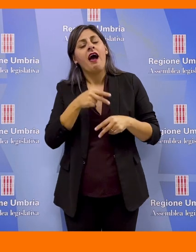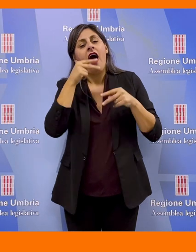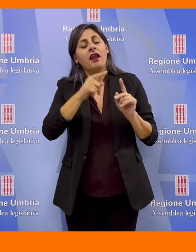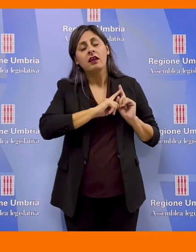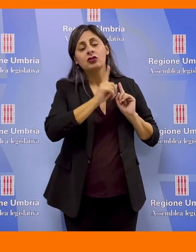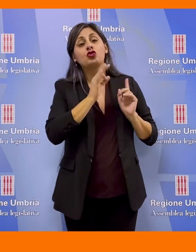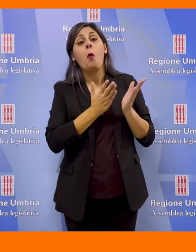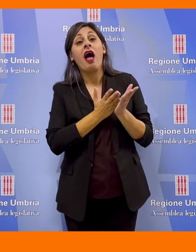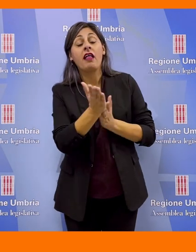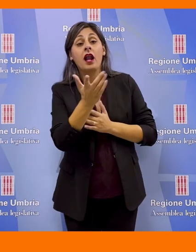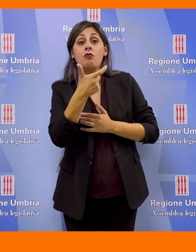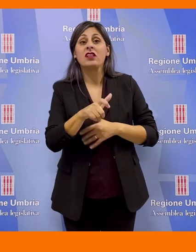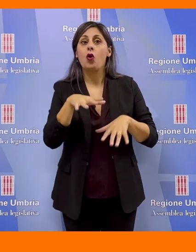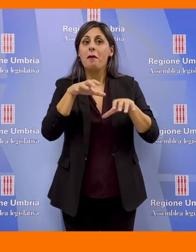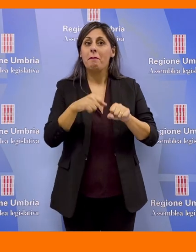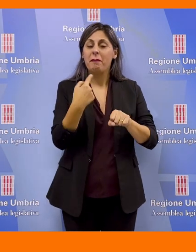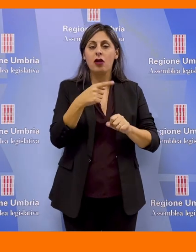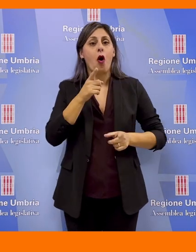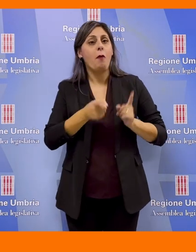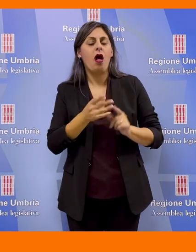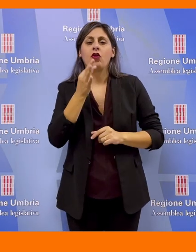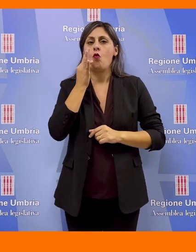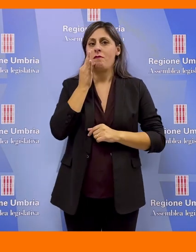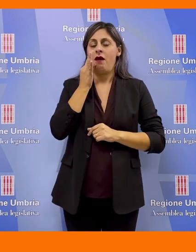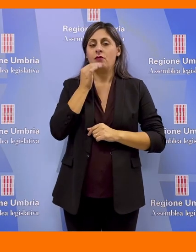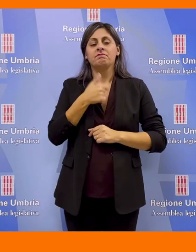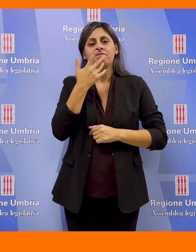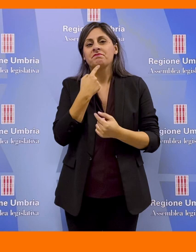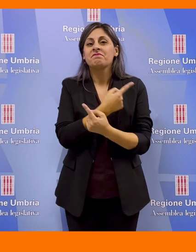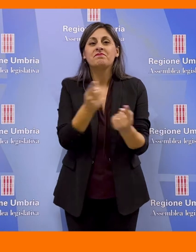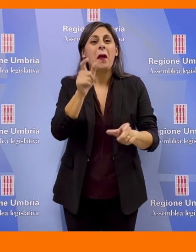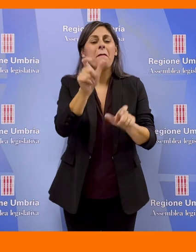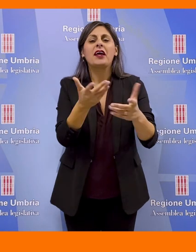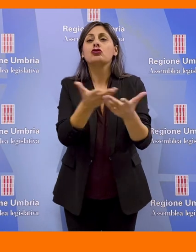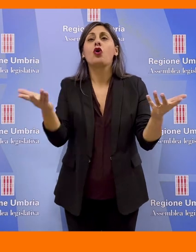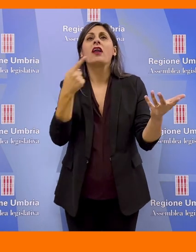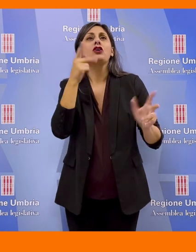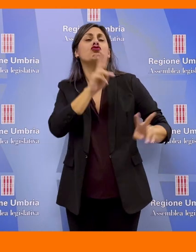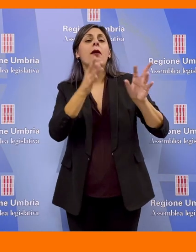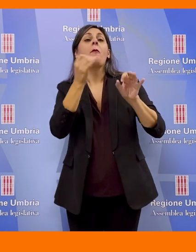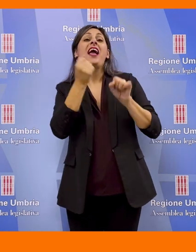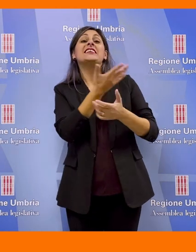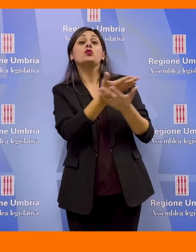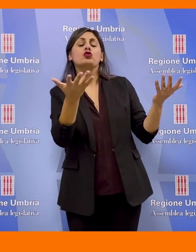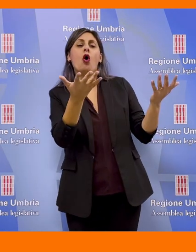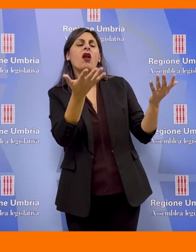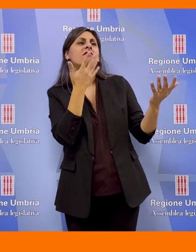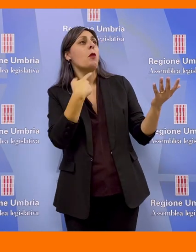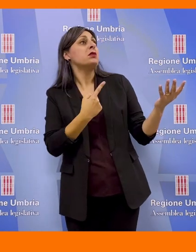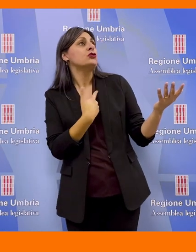un impegno che è prima di tutto umano e poi politico. Mi rivolgo alle persone che cercano nelle istituzioni una risposta efficace ai